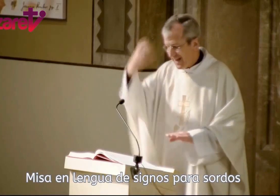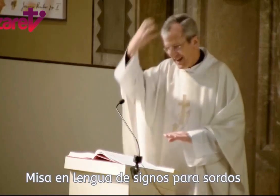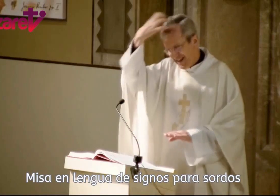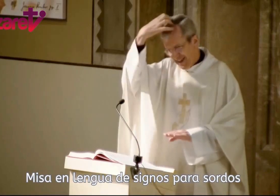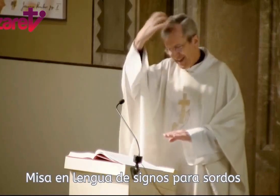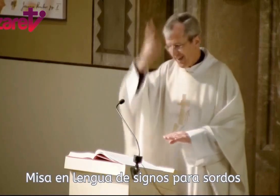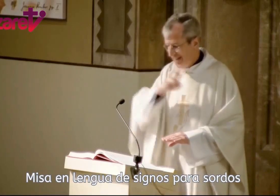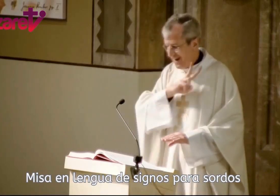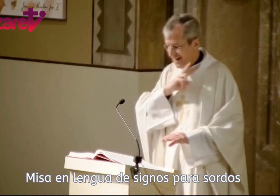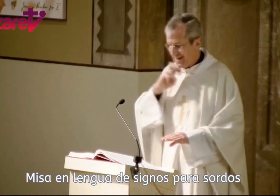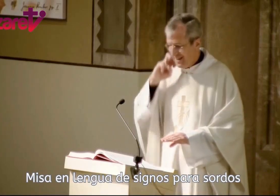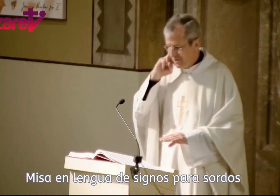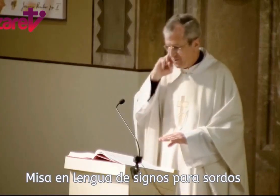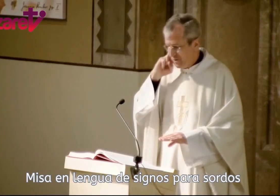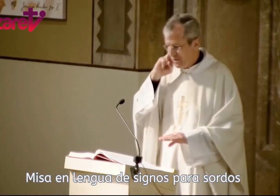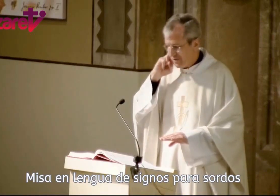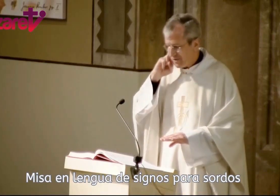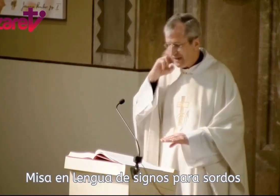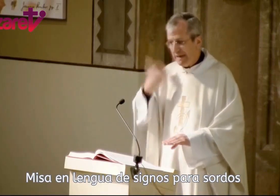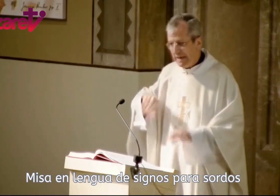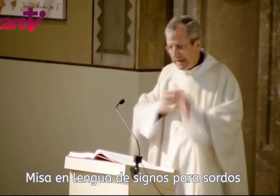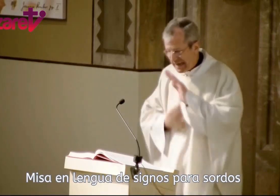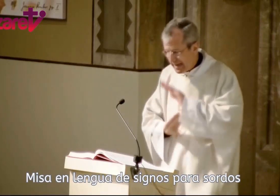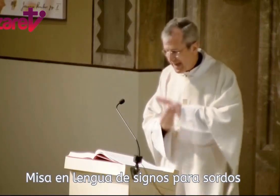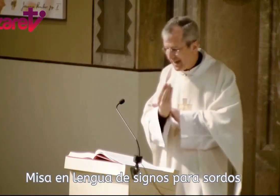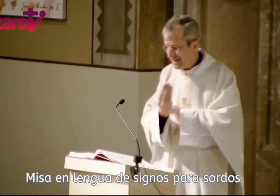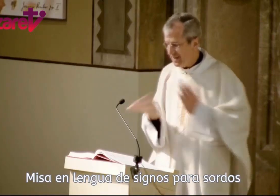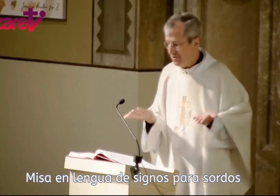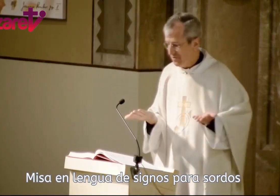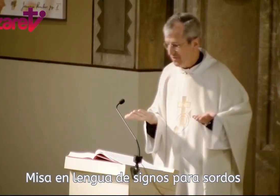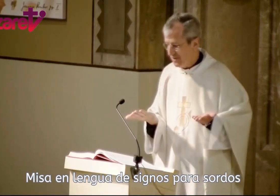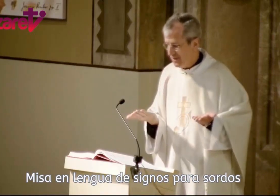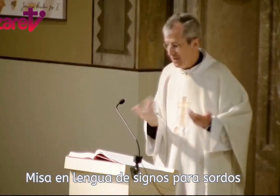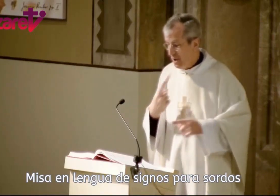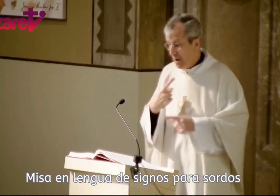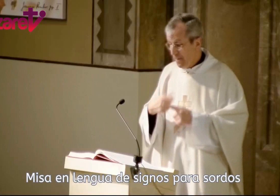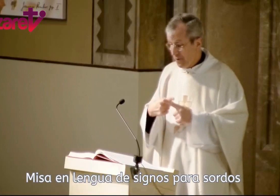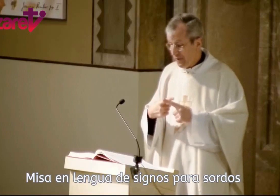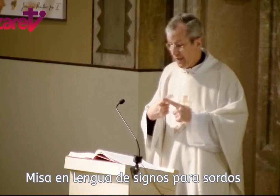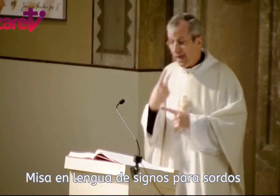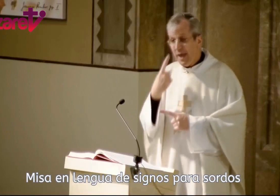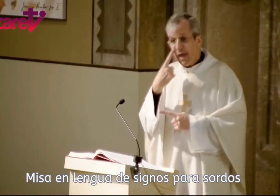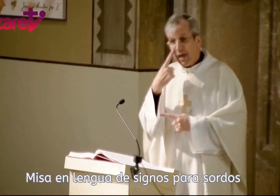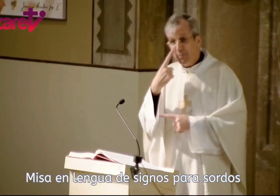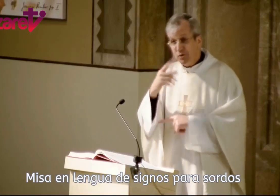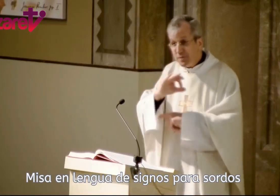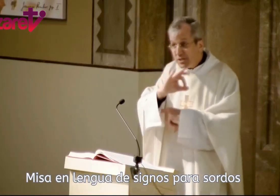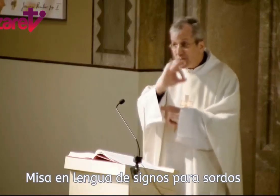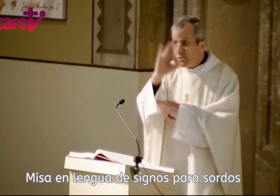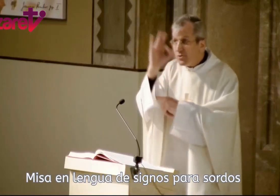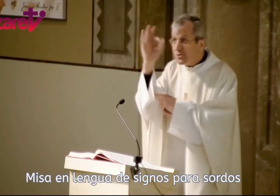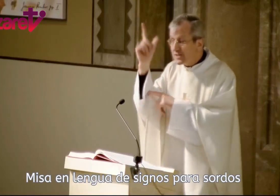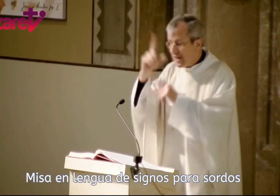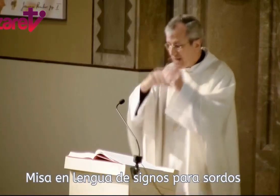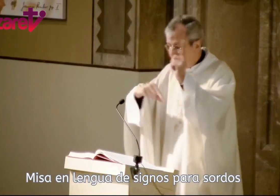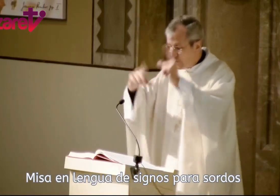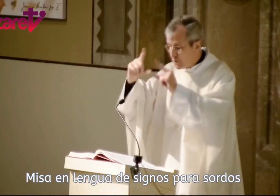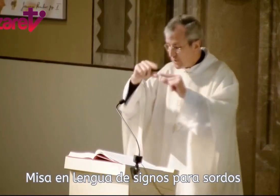el rey de los judíos que ha nacido? Porque hemos visto salir su